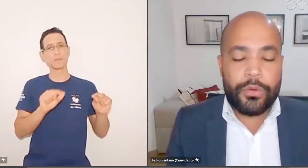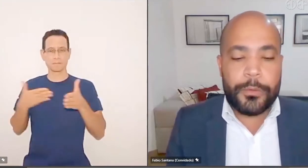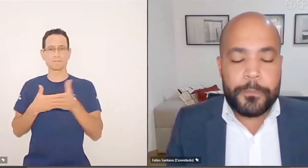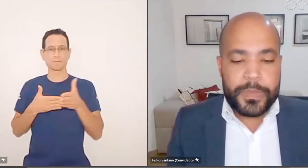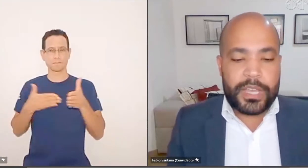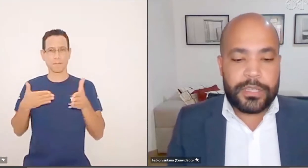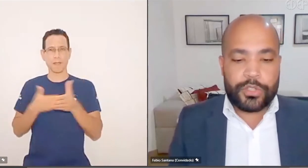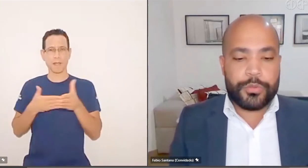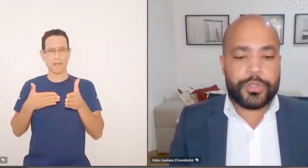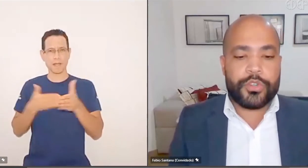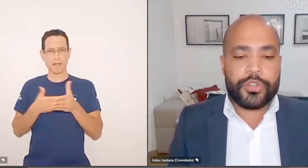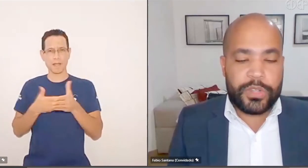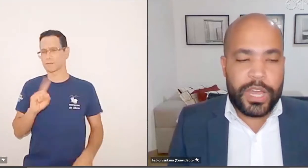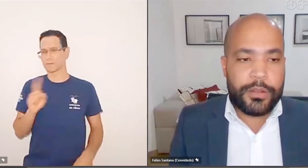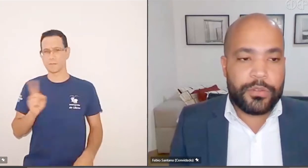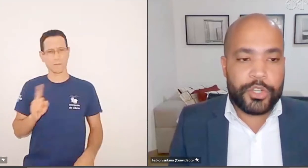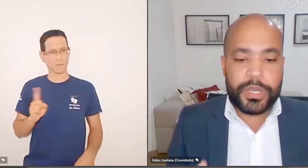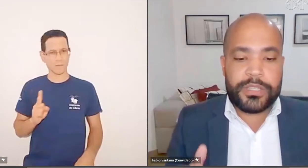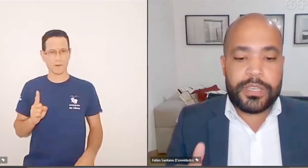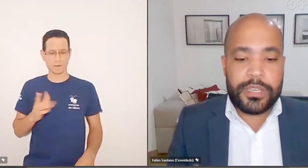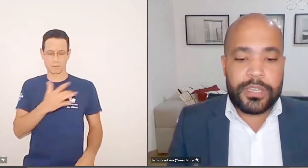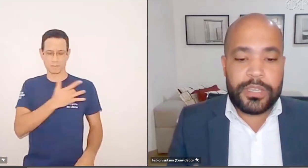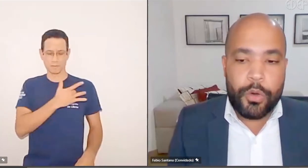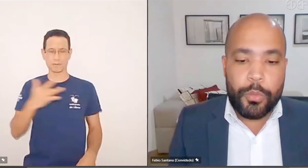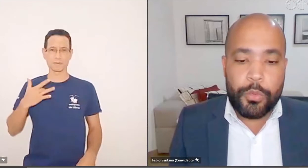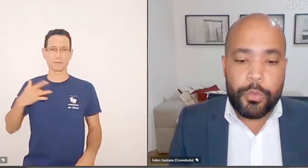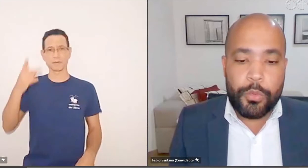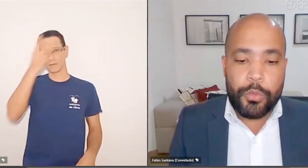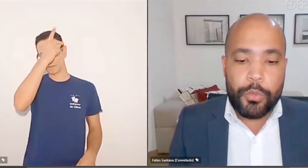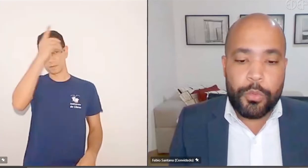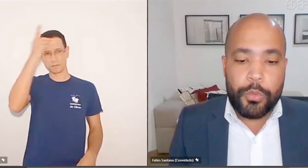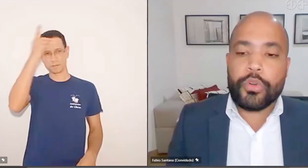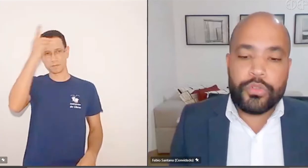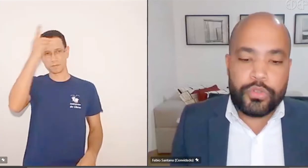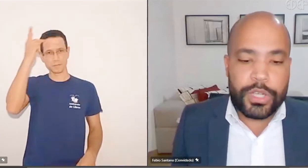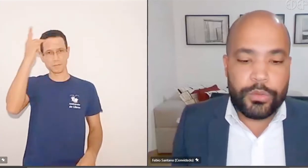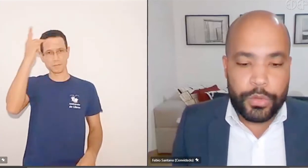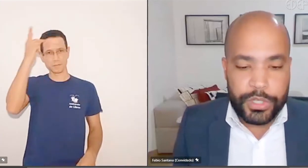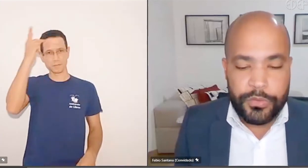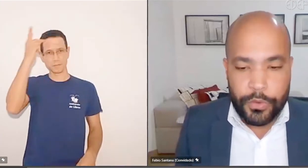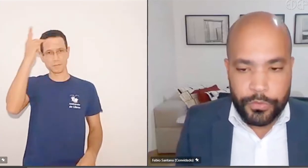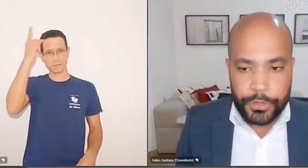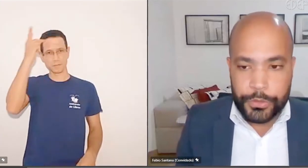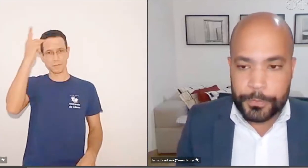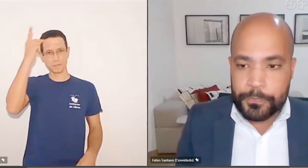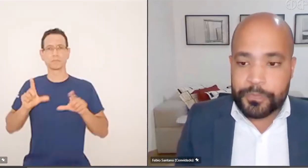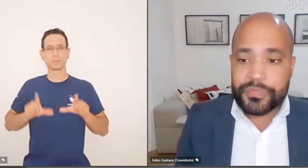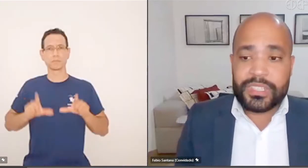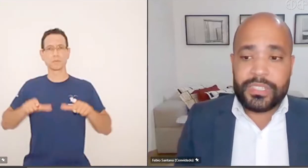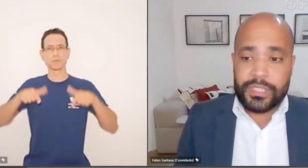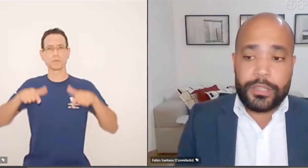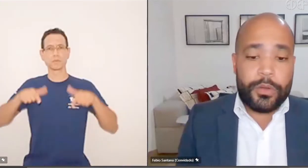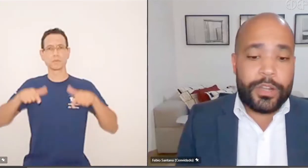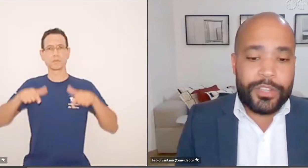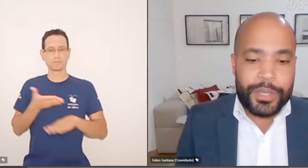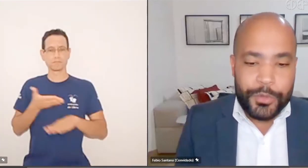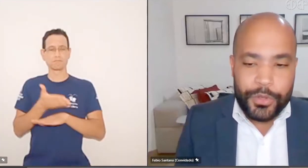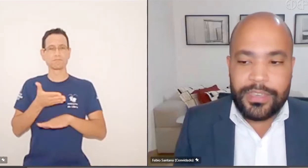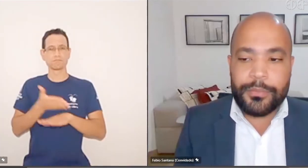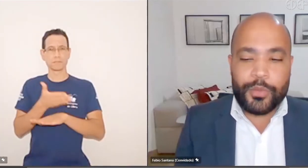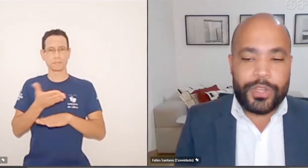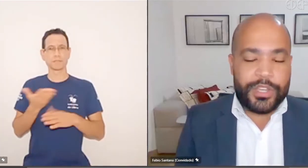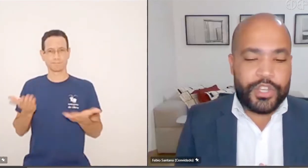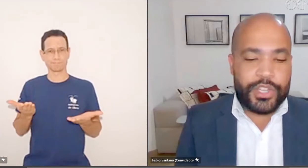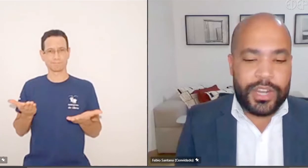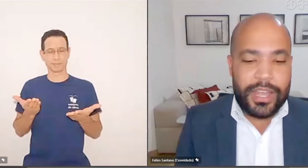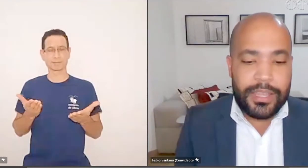obstáculo à saúde das pessoas, muito pelo contrário, nós perseguimos o bem comum como todos os atores envolvidos. Então,